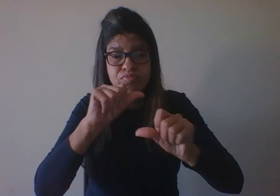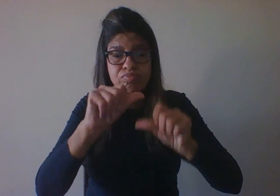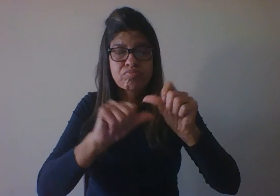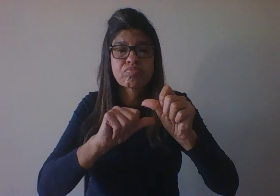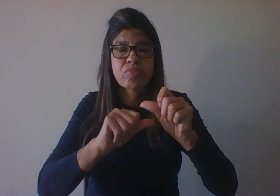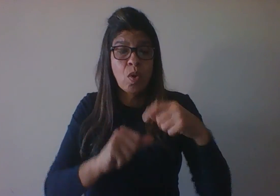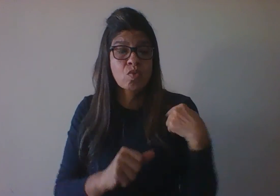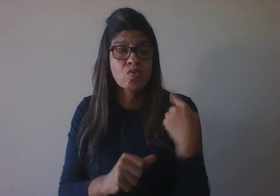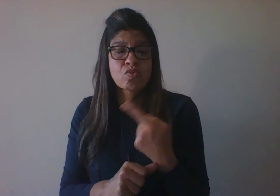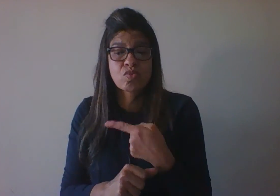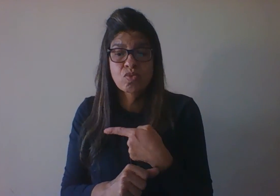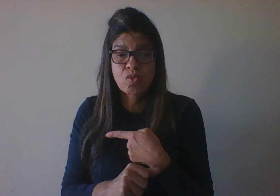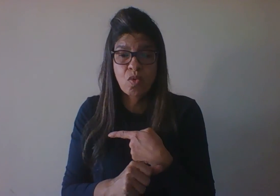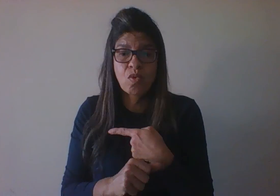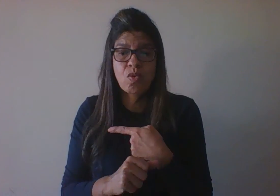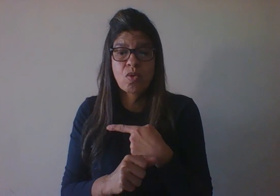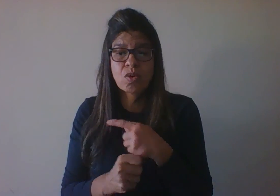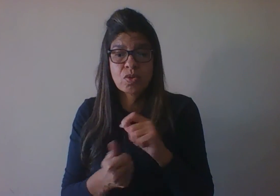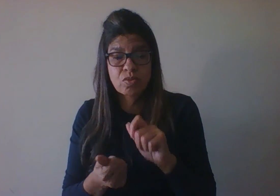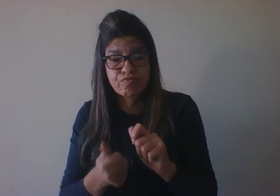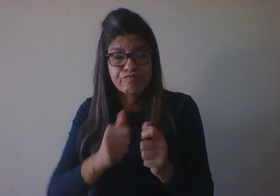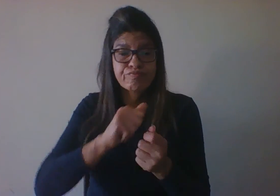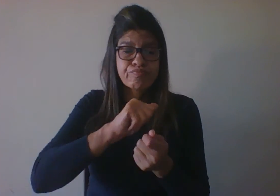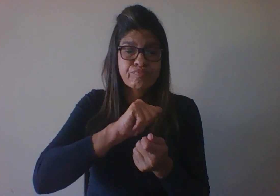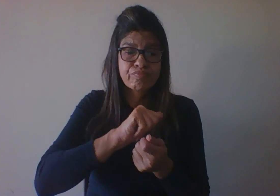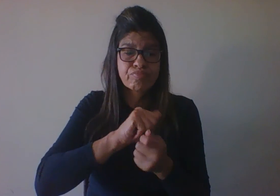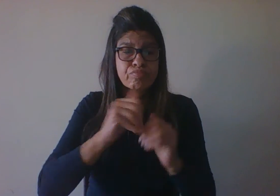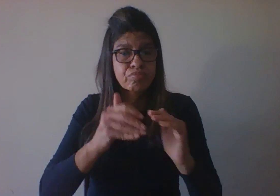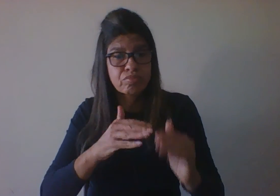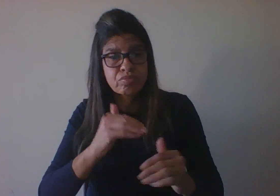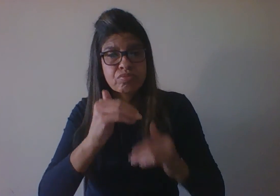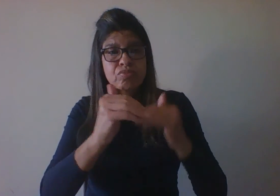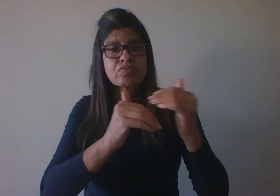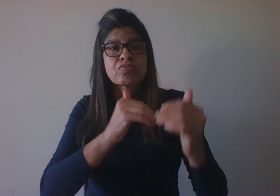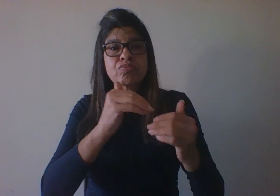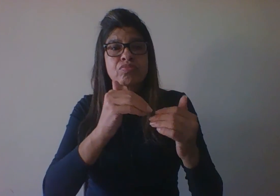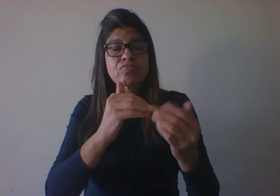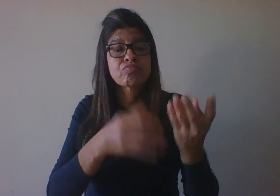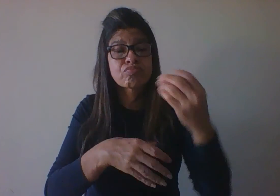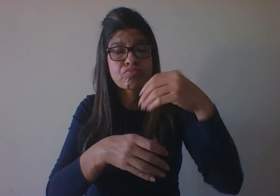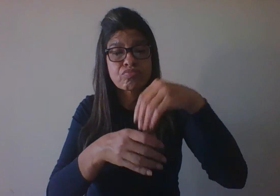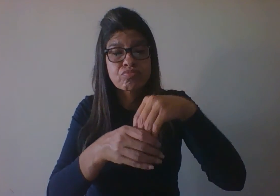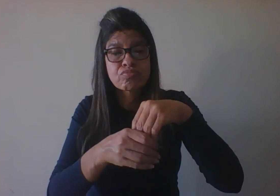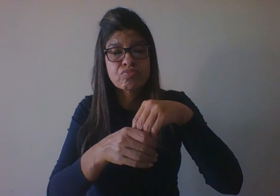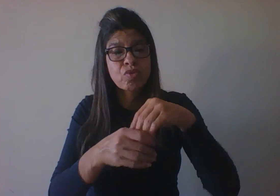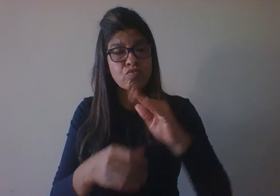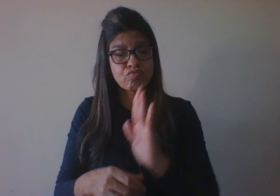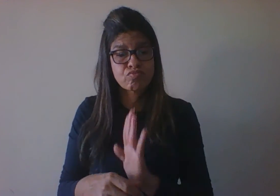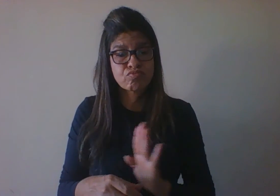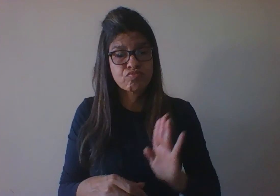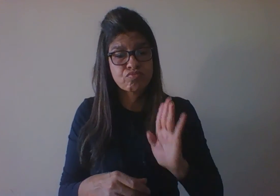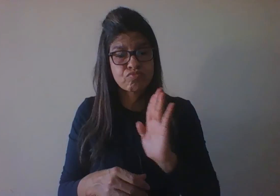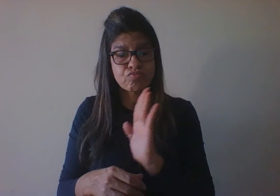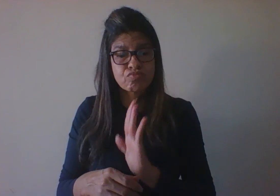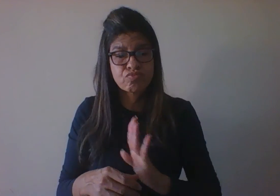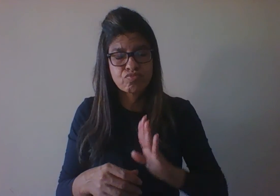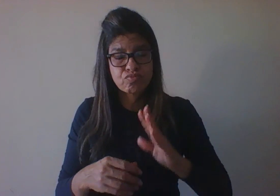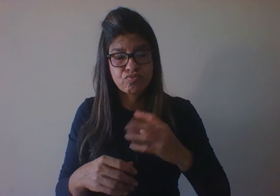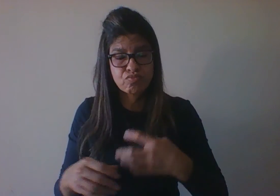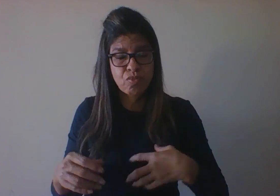desenvolvemos do ponto de vista biológico, e esse desenvolvimento se dá dentro de uma dada cultura, dentro de um